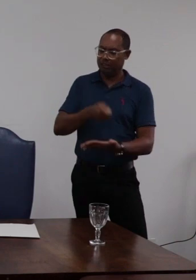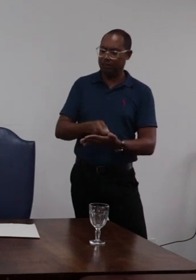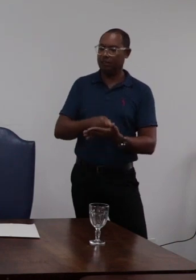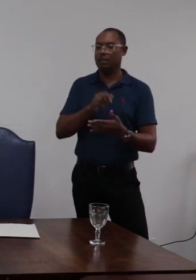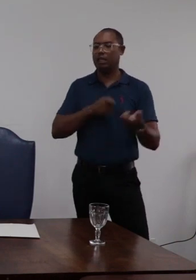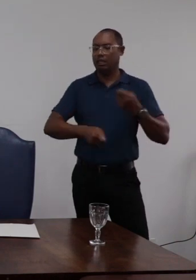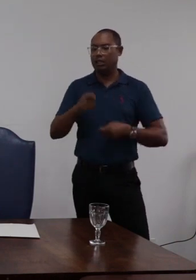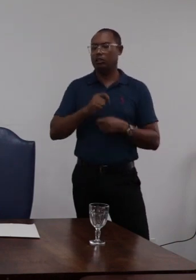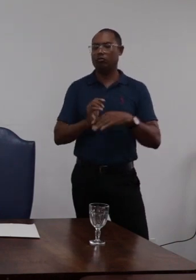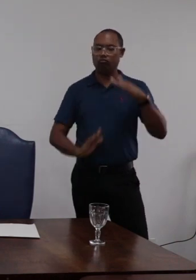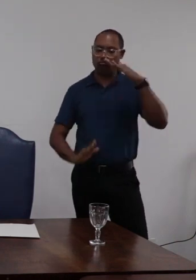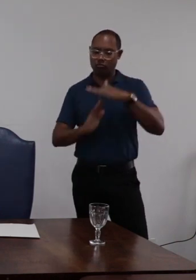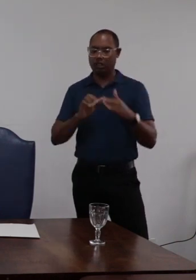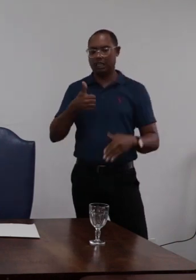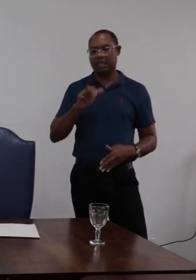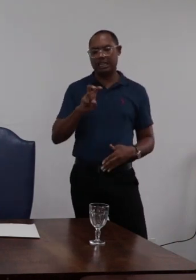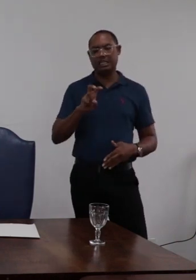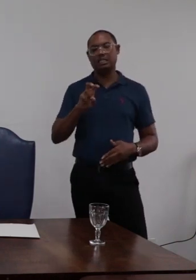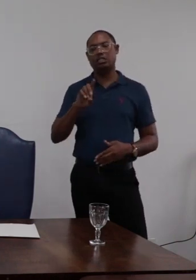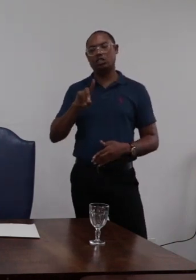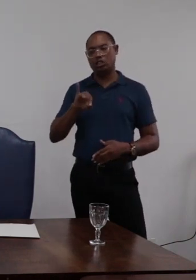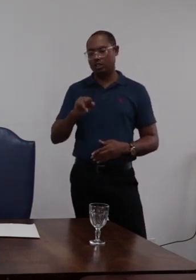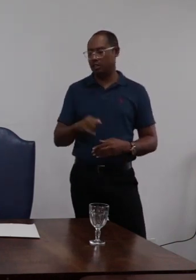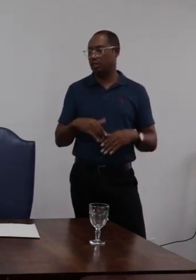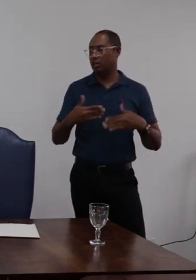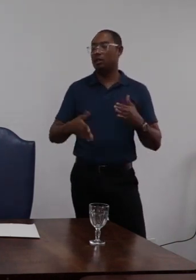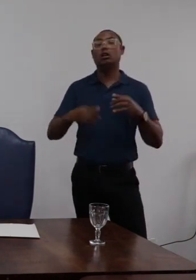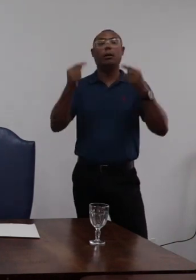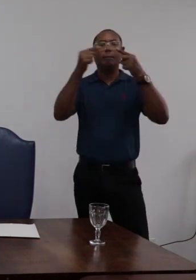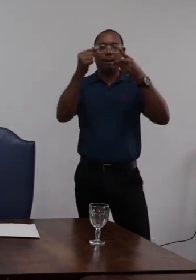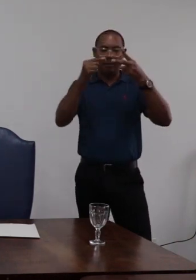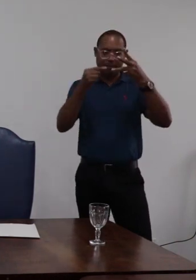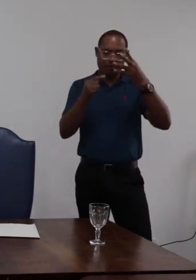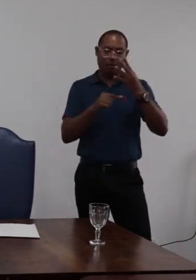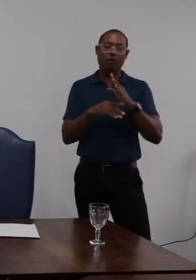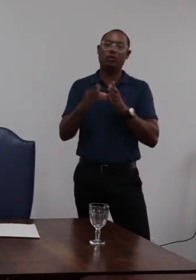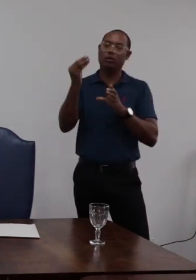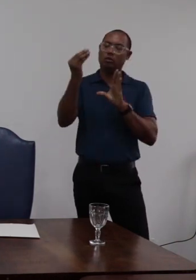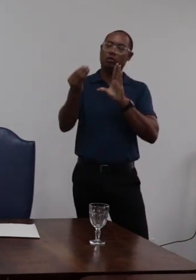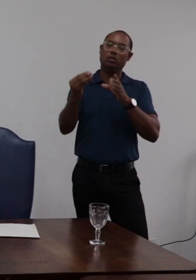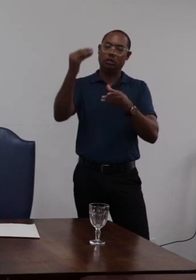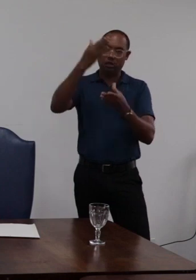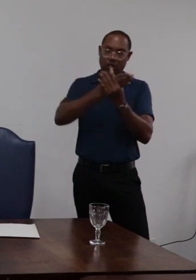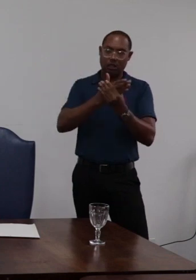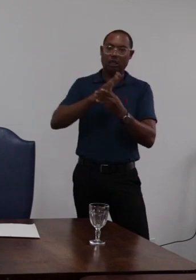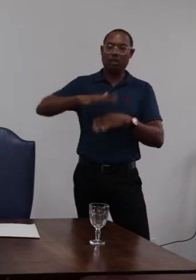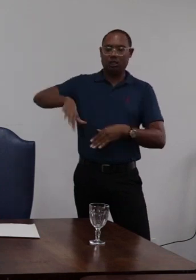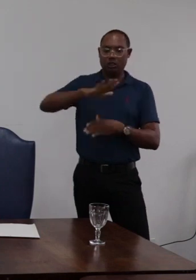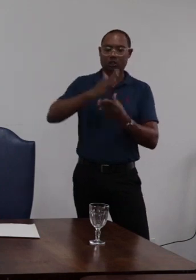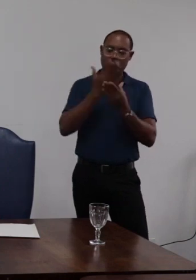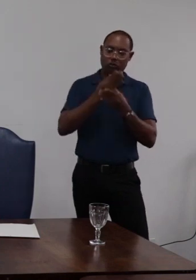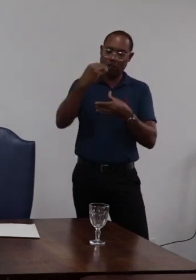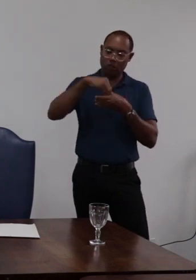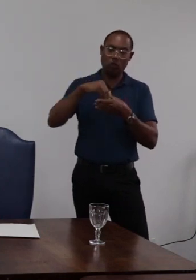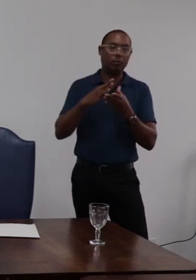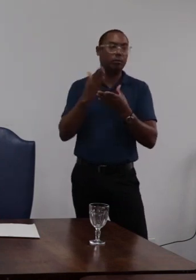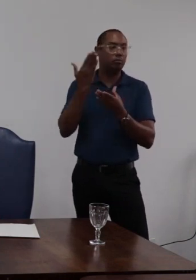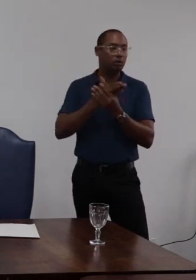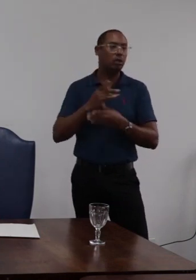administrativa de suspensão por 15 dias então pelos analíticos contidos no âmbito do processo